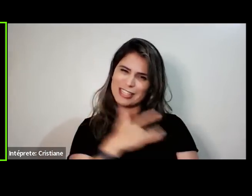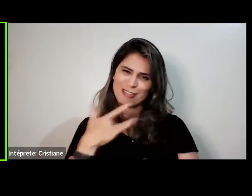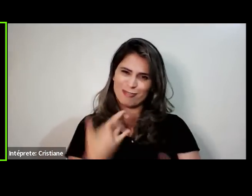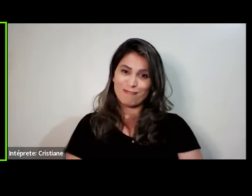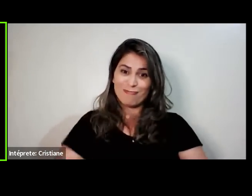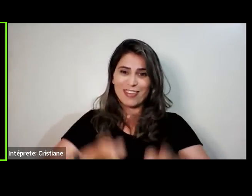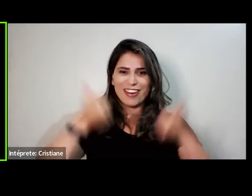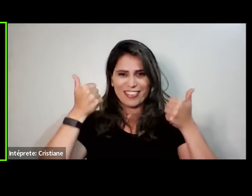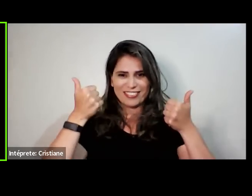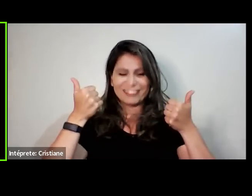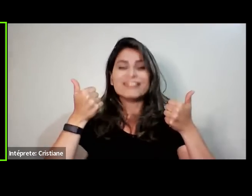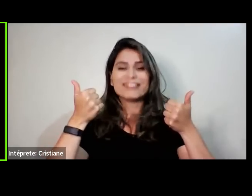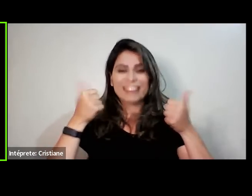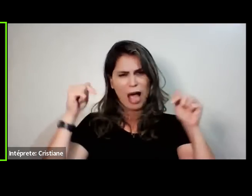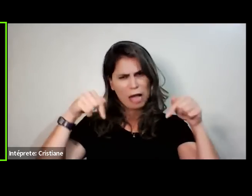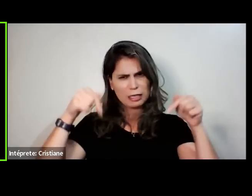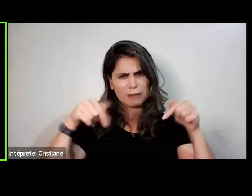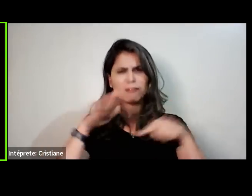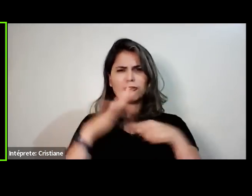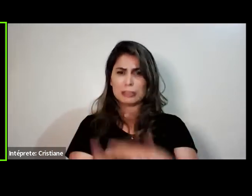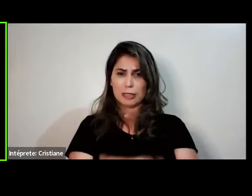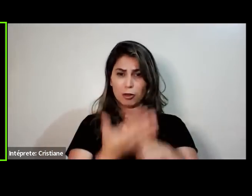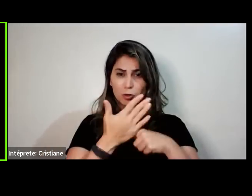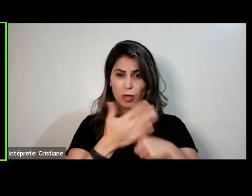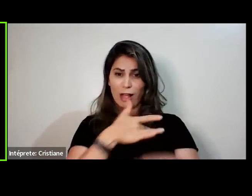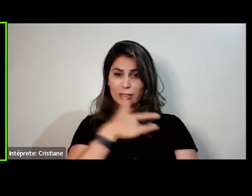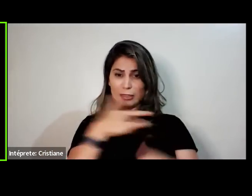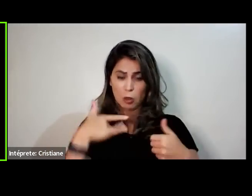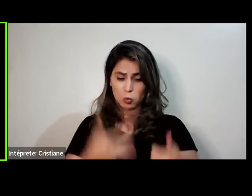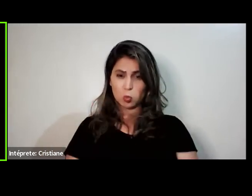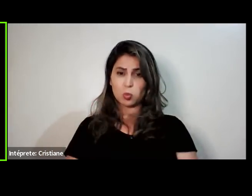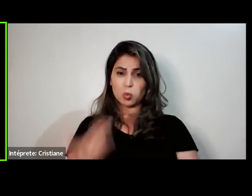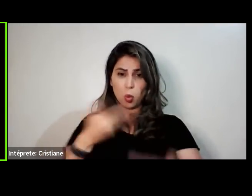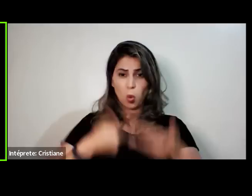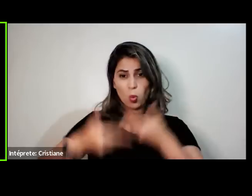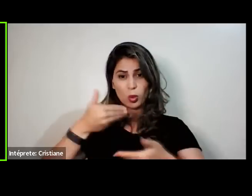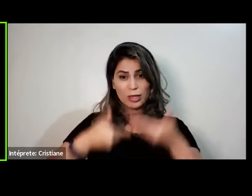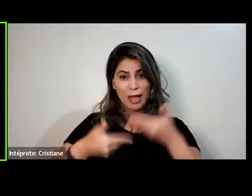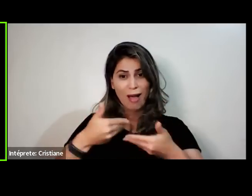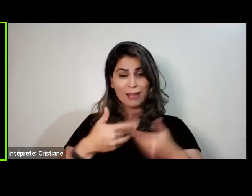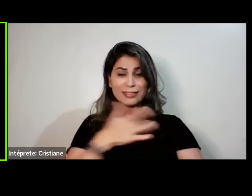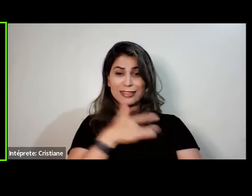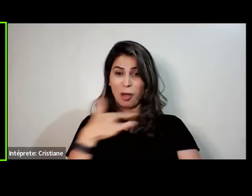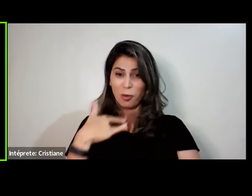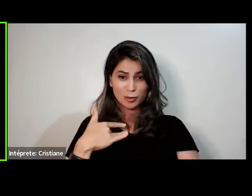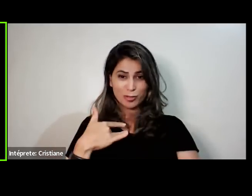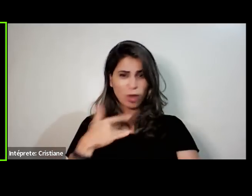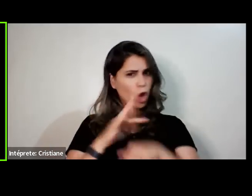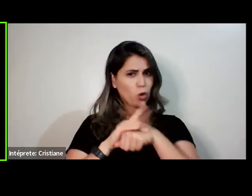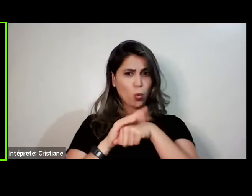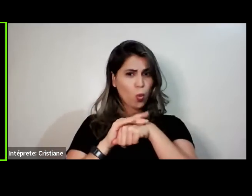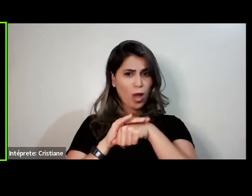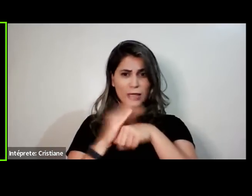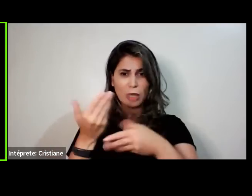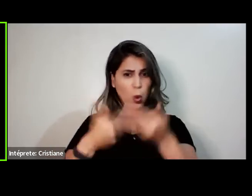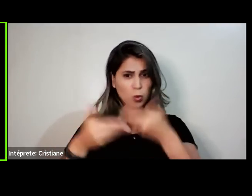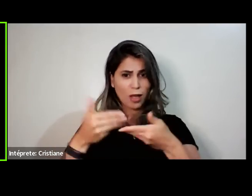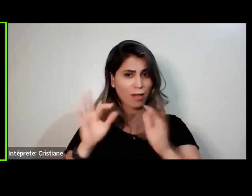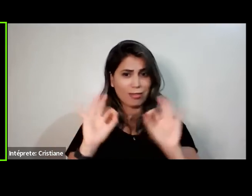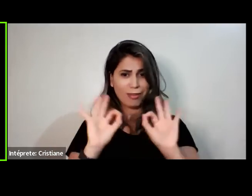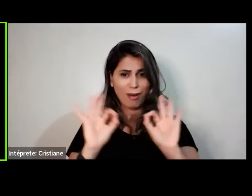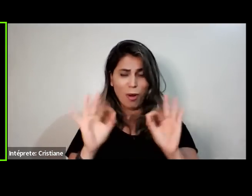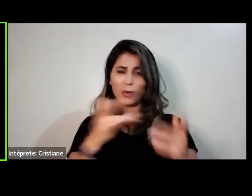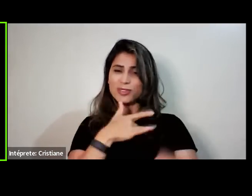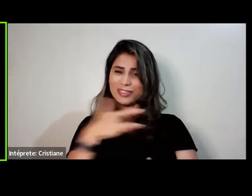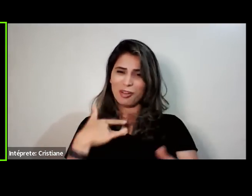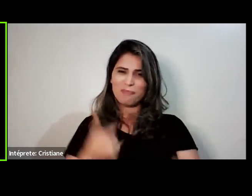Agora vamos investir na saúde, na qualidade de vida. Eu mereço, você merece, né? Todos nós merecemos ter mais saúde e qualidade